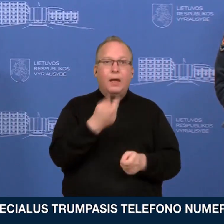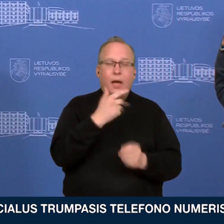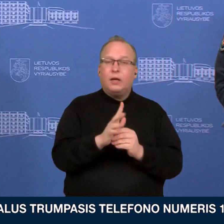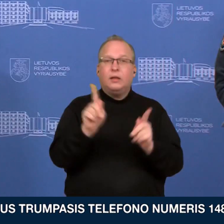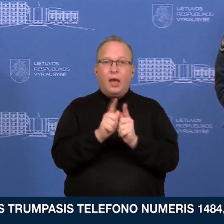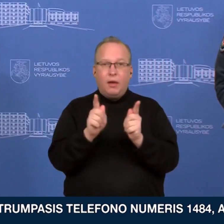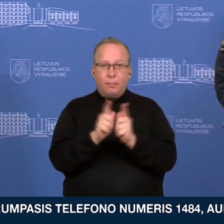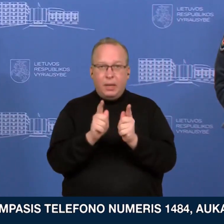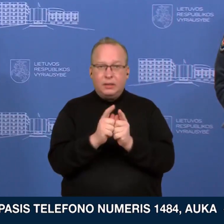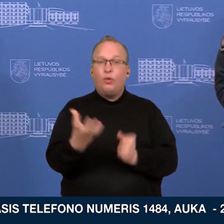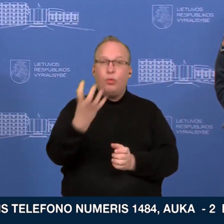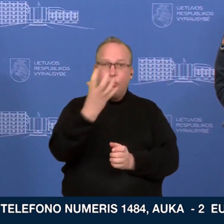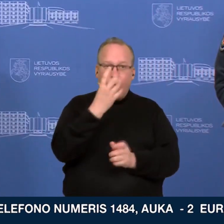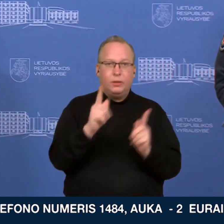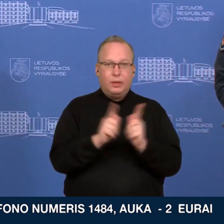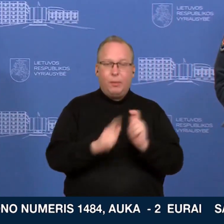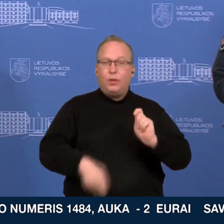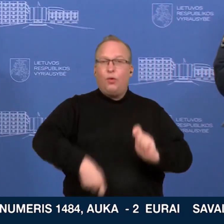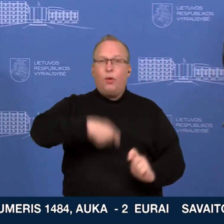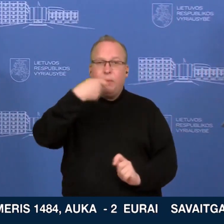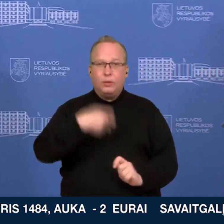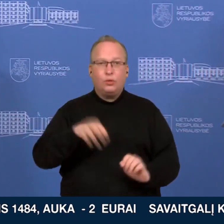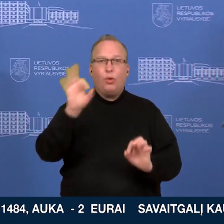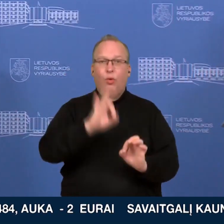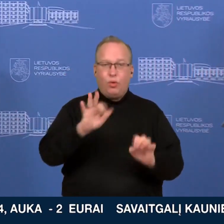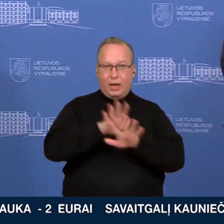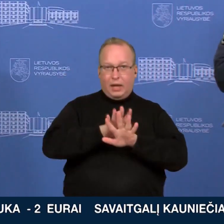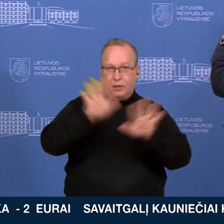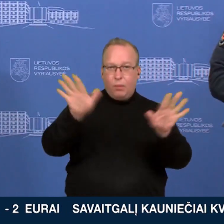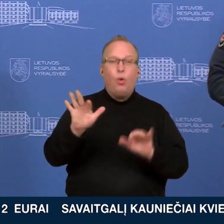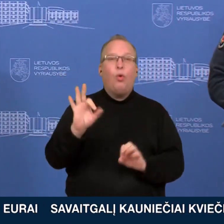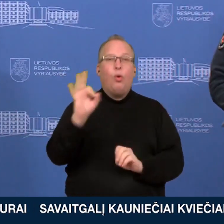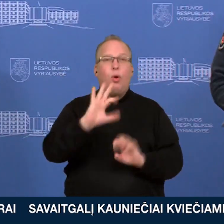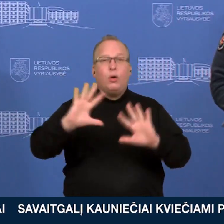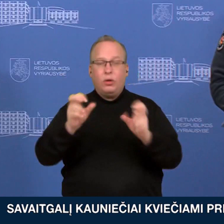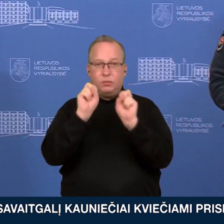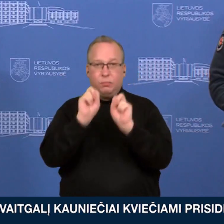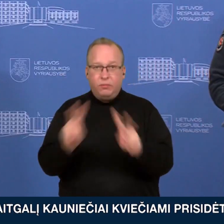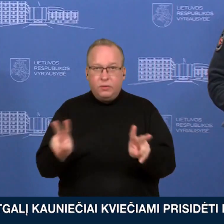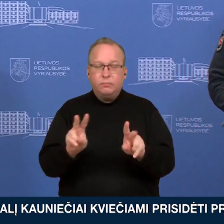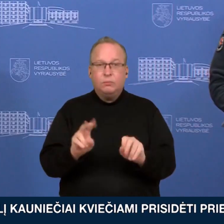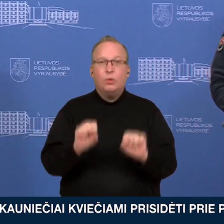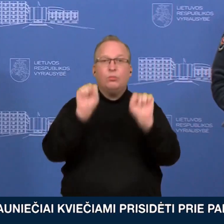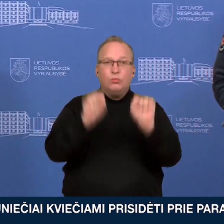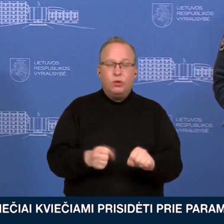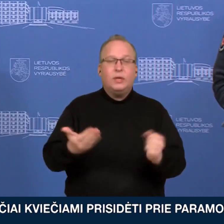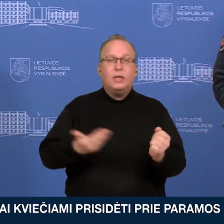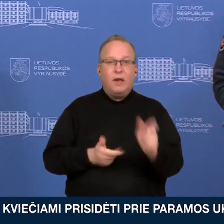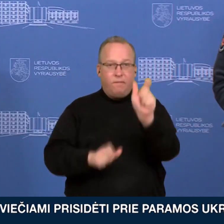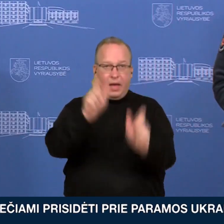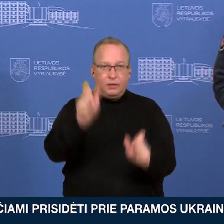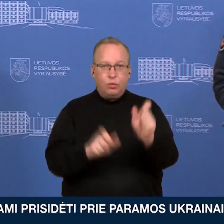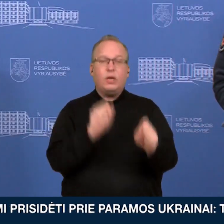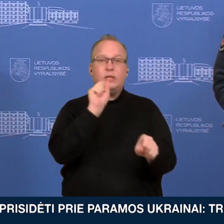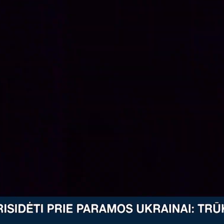kombinzonų nuo radiacijos, apie bet kokį pavojų, kuris galimas bus gyventojams, bus gyventojai